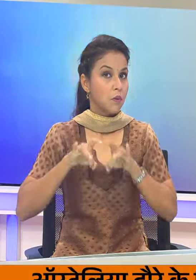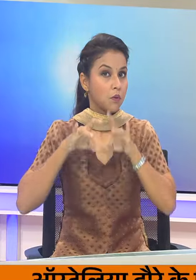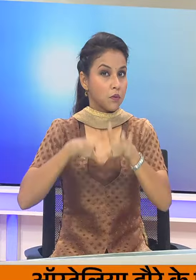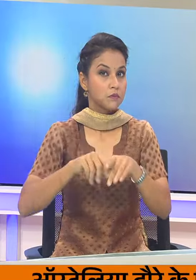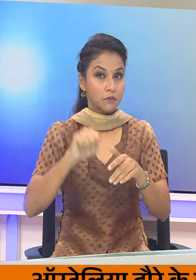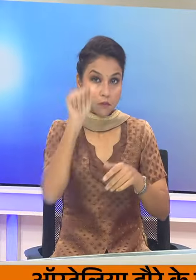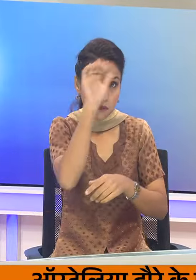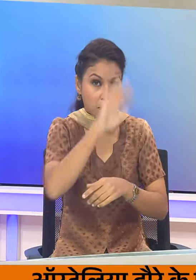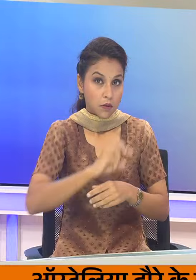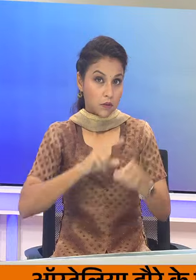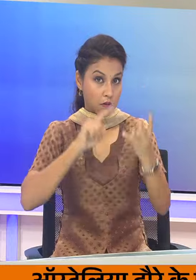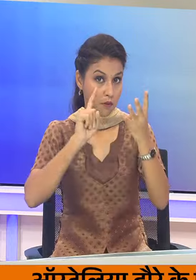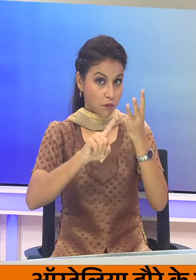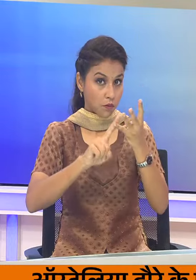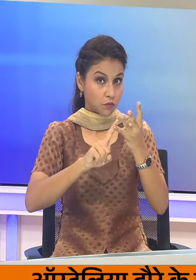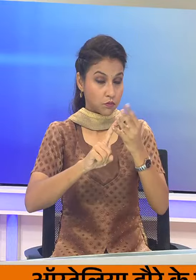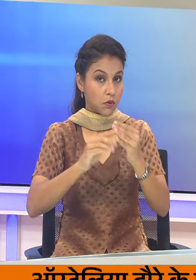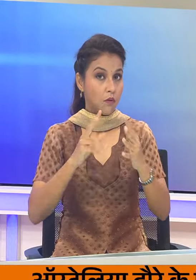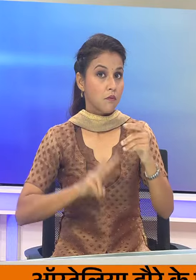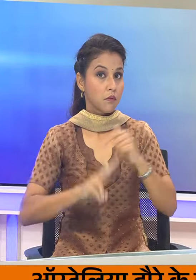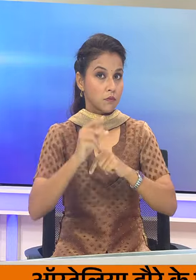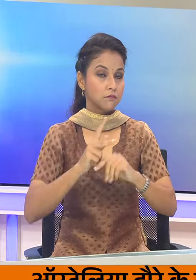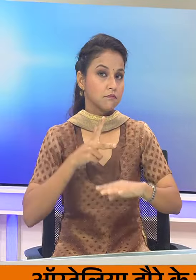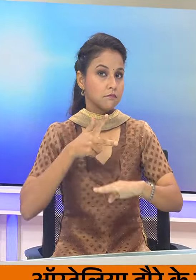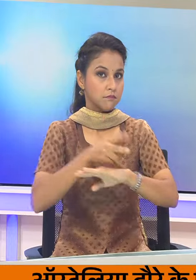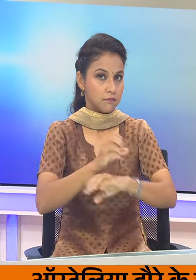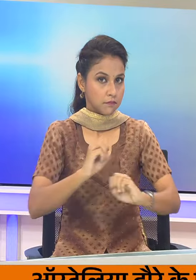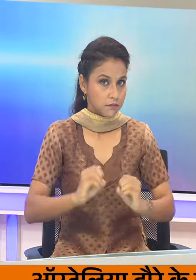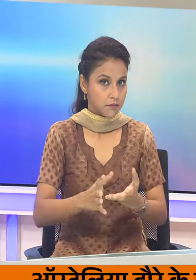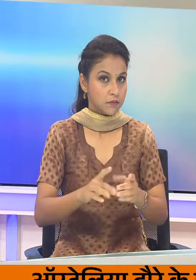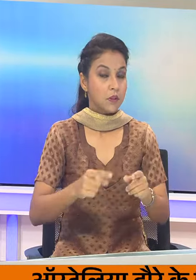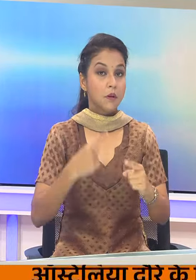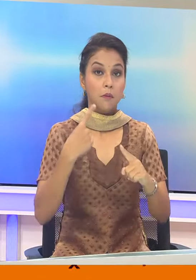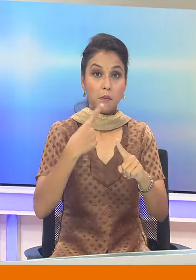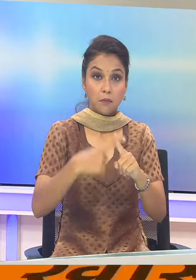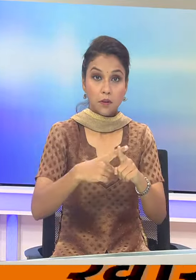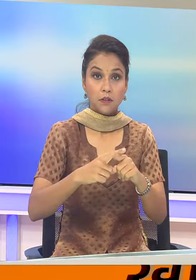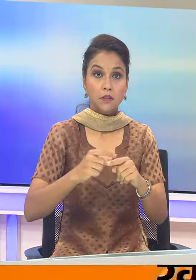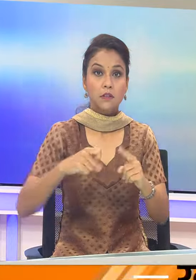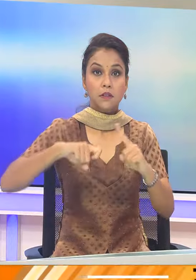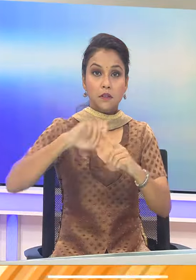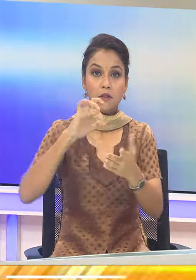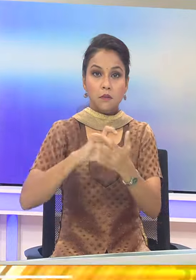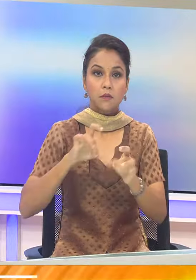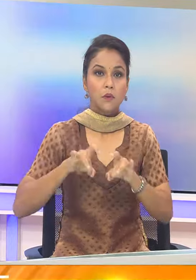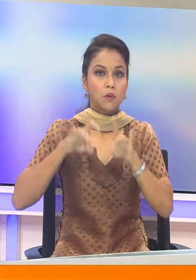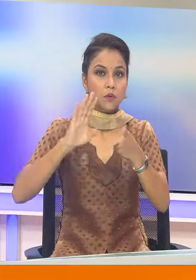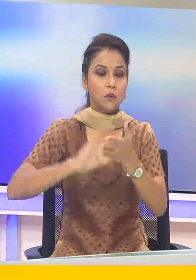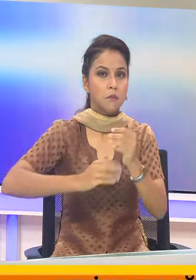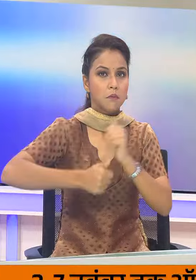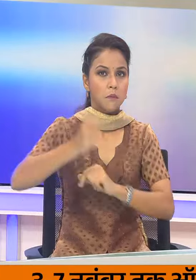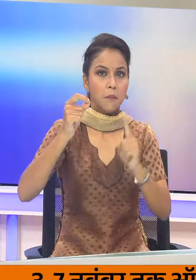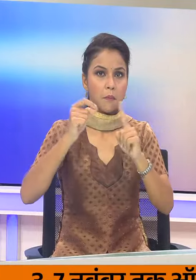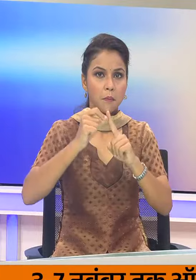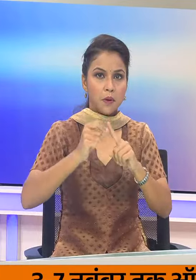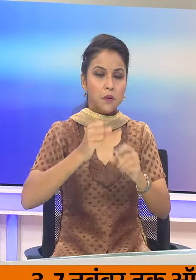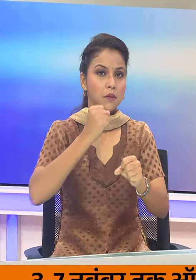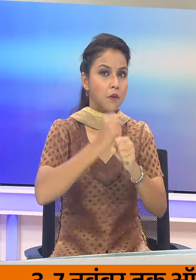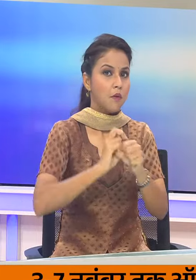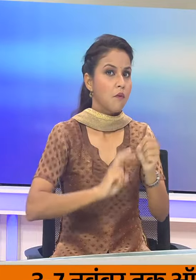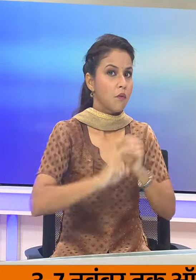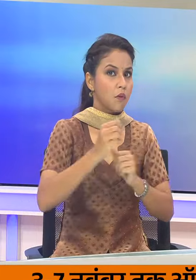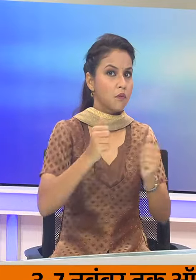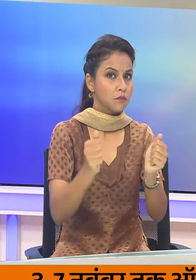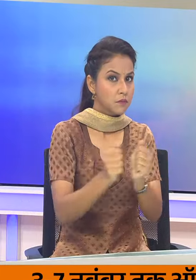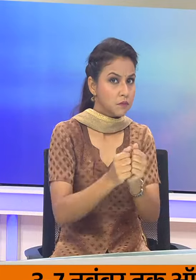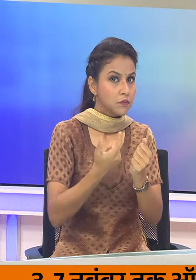के चोथे वानजिक दूतवास का उदखाटन करेंगे। साथी कैनबरा में आस्ट्रिला की विदेश मंत्री पैनी वोंग के साथ विदेश मंत्री